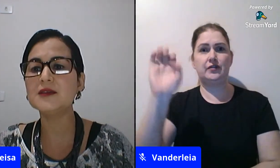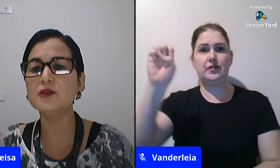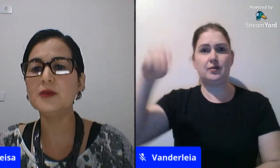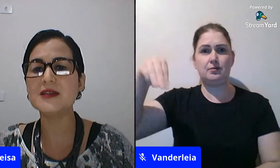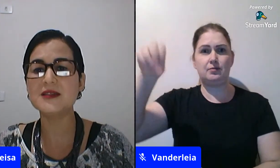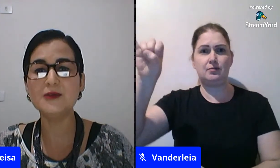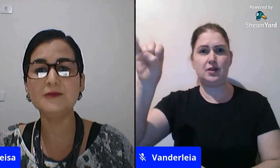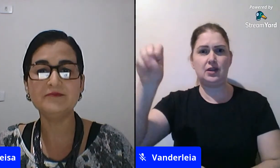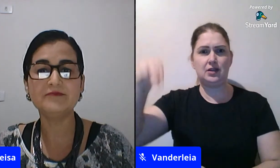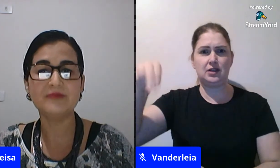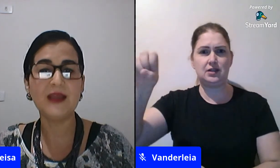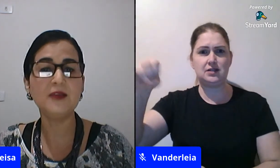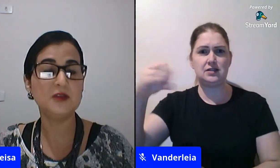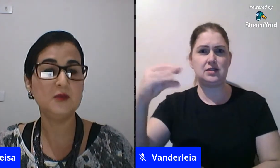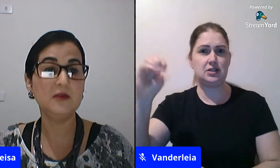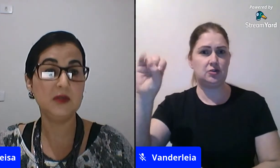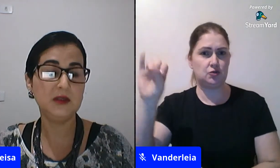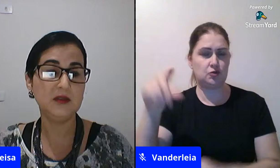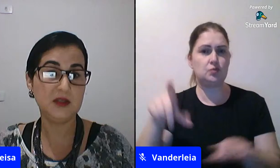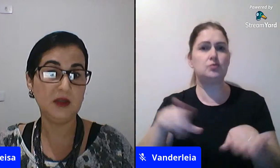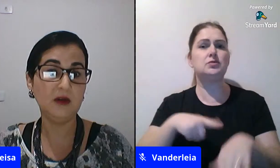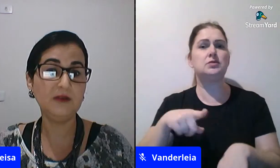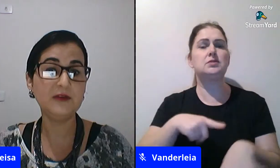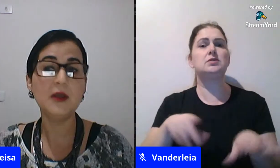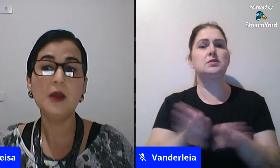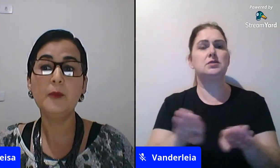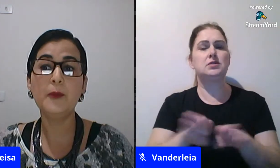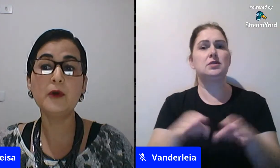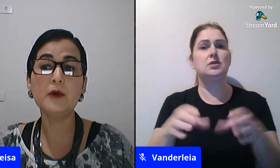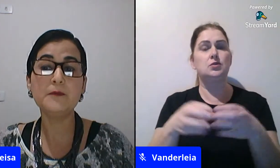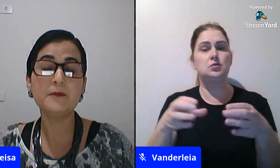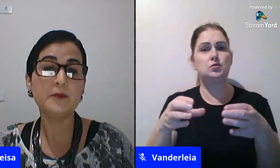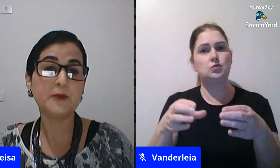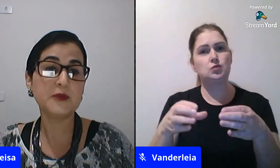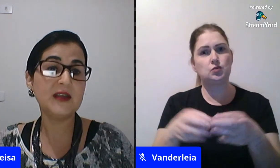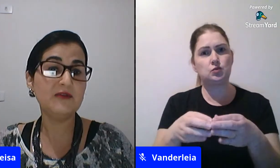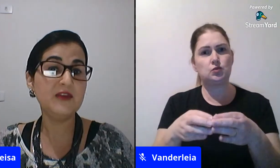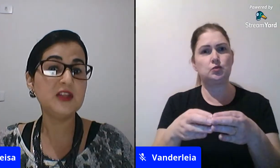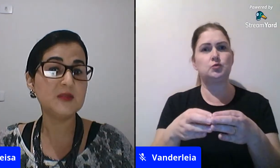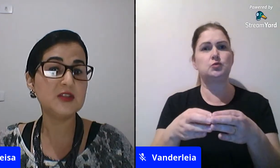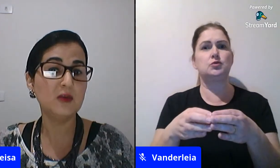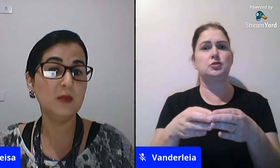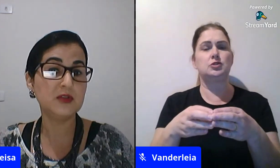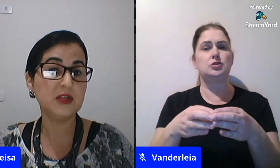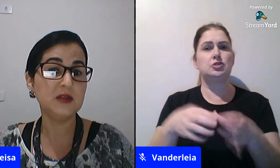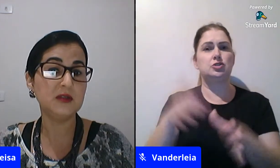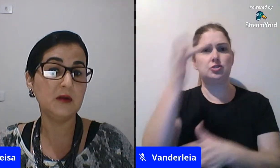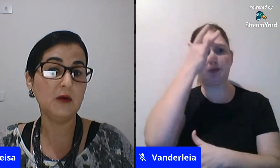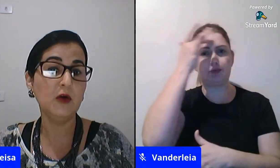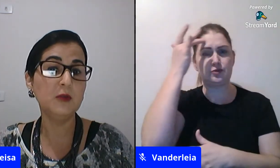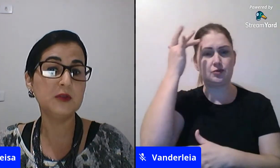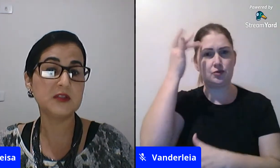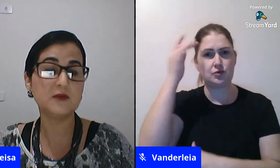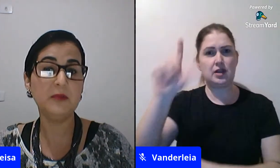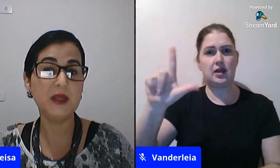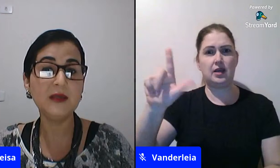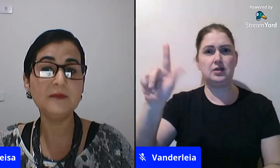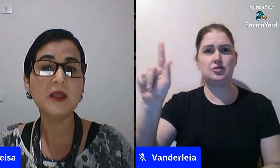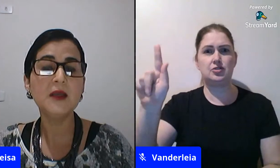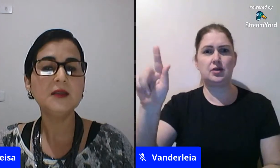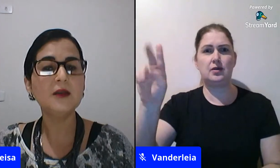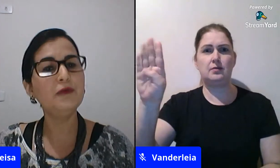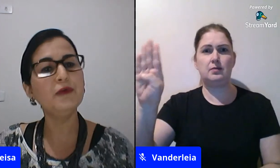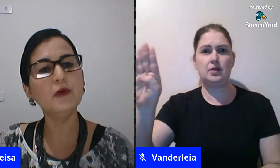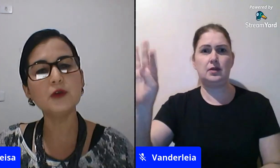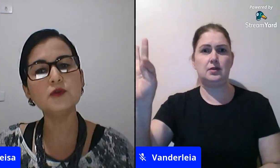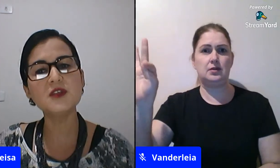violenta no Brasil, em 2019, por serem vítimas de homotransfobia.